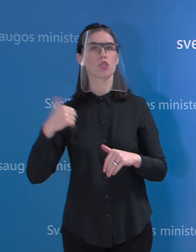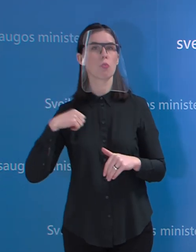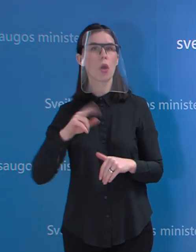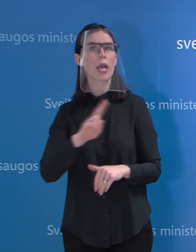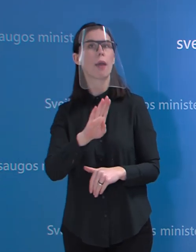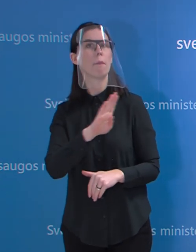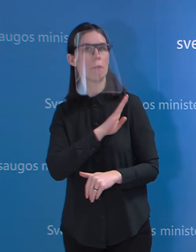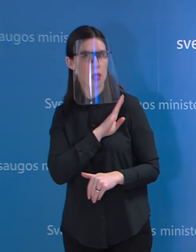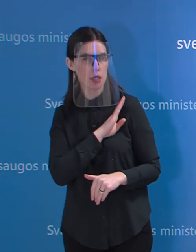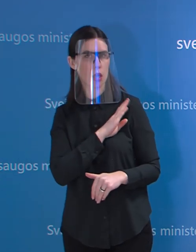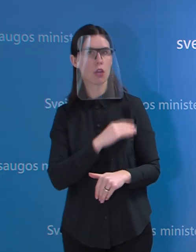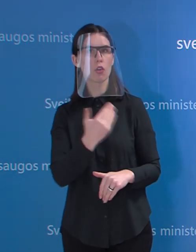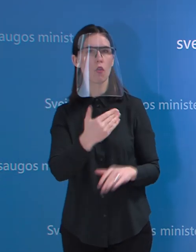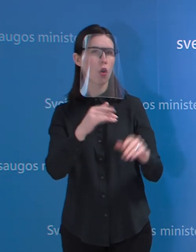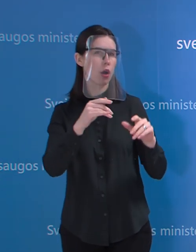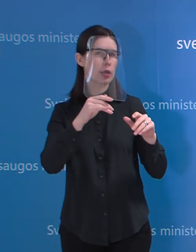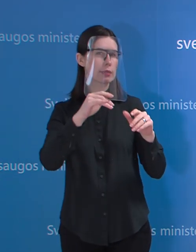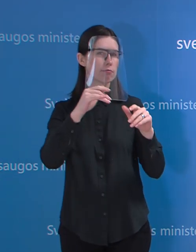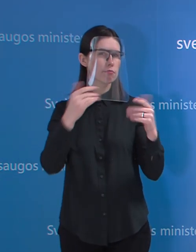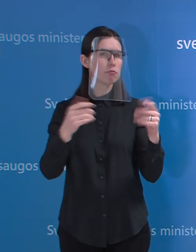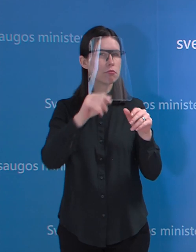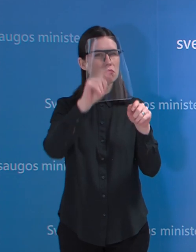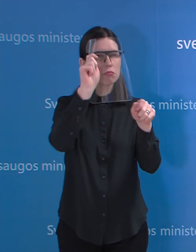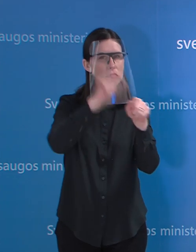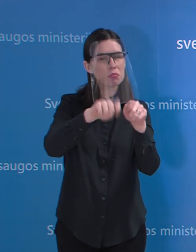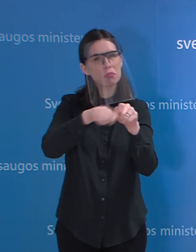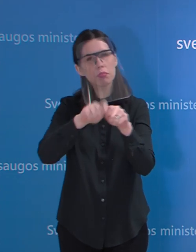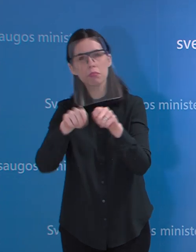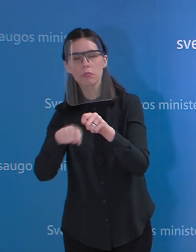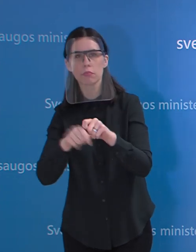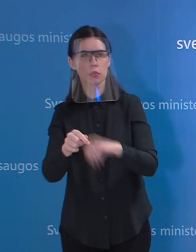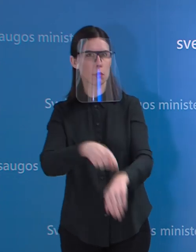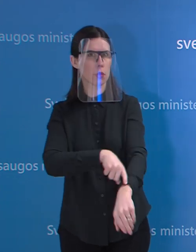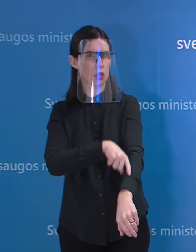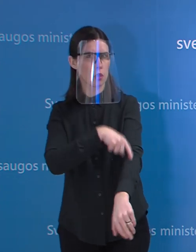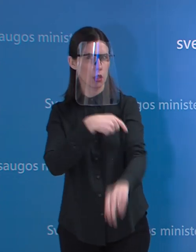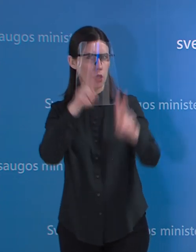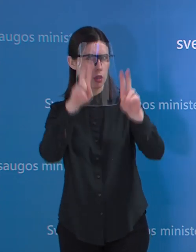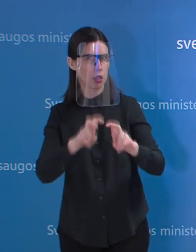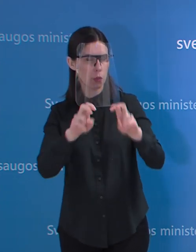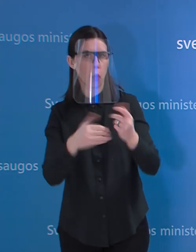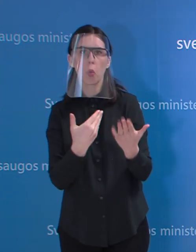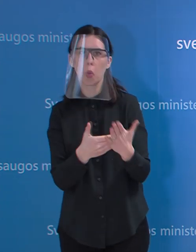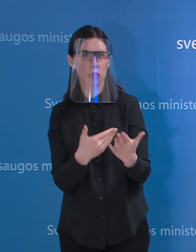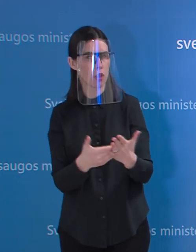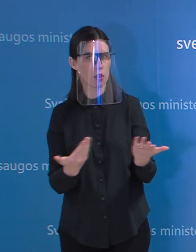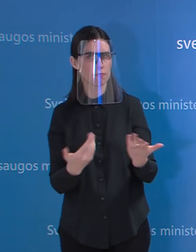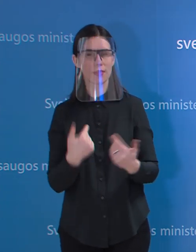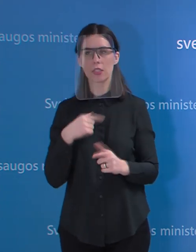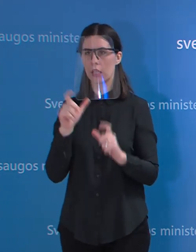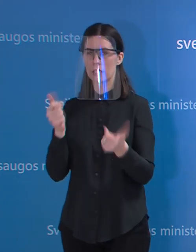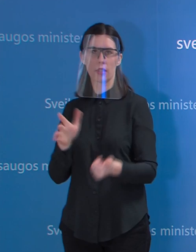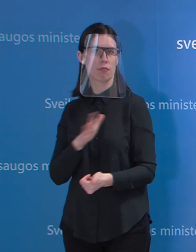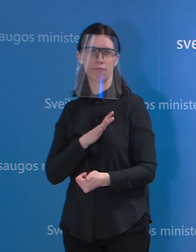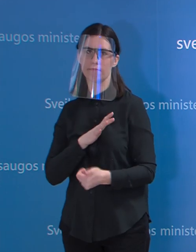dienos? Negaliu pakomentuoti, reikėtų klausyti laboratorijos arba tų, kurie ėmė, tikrai negaliu pasakyti. Tai